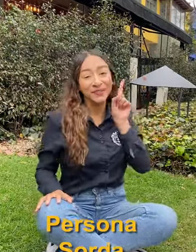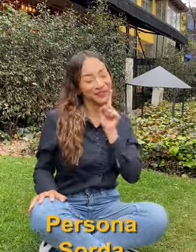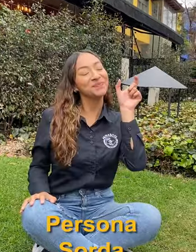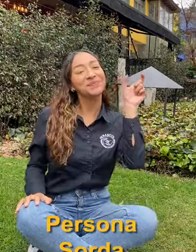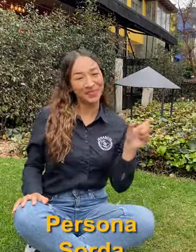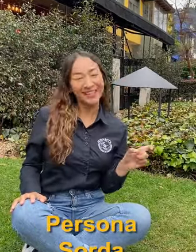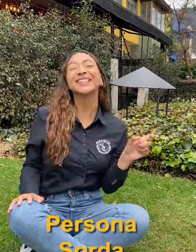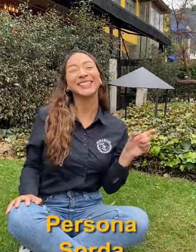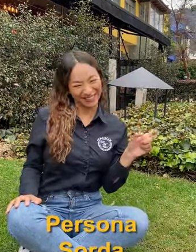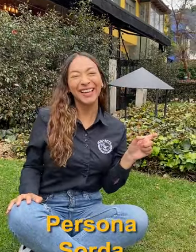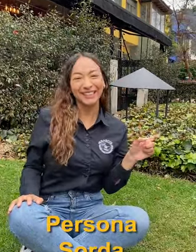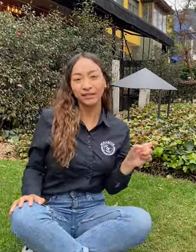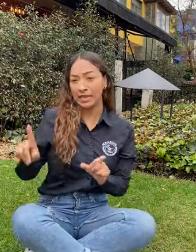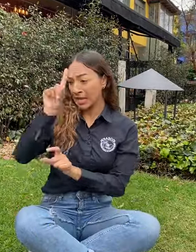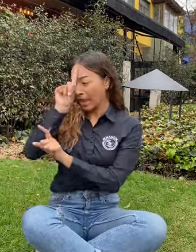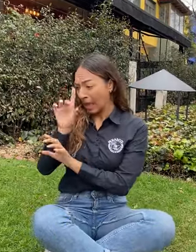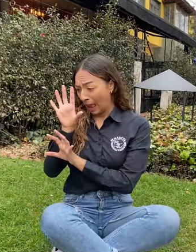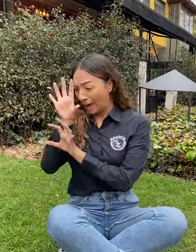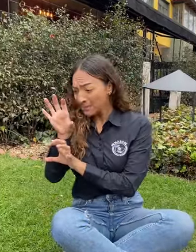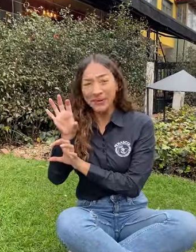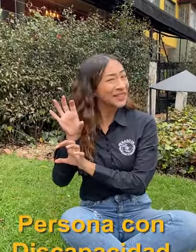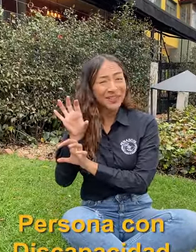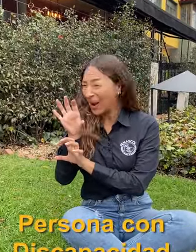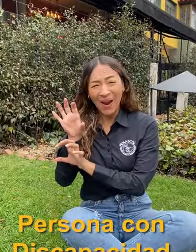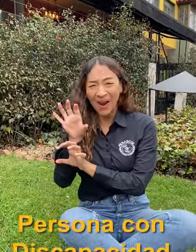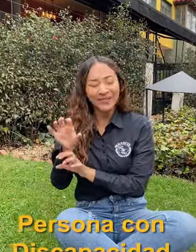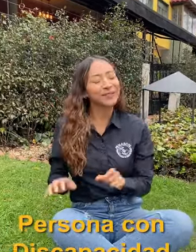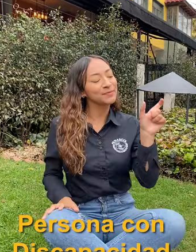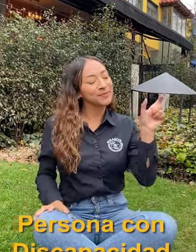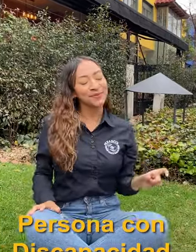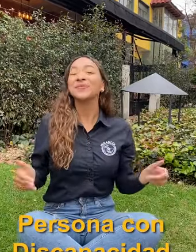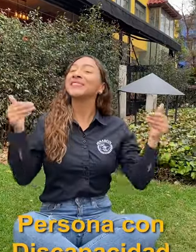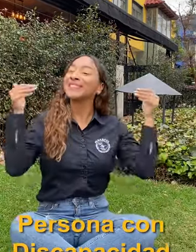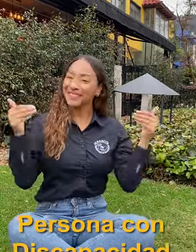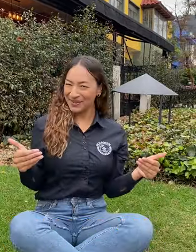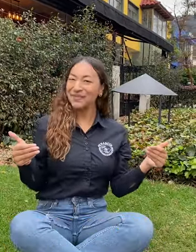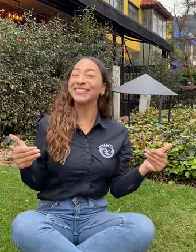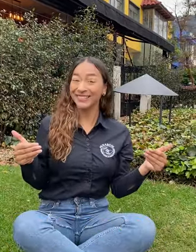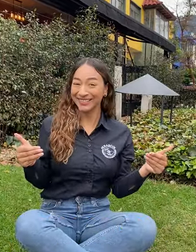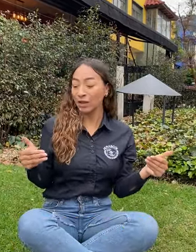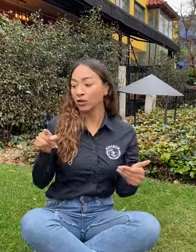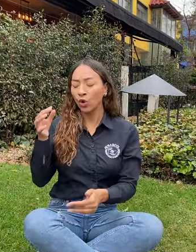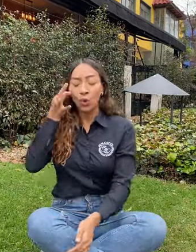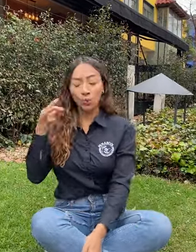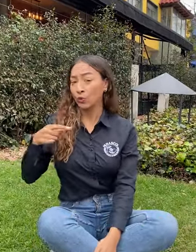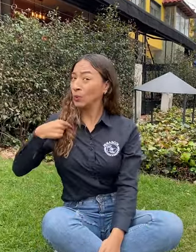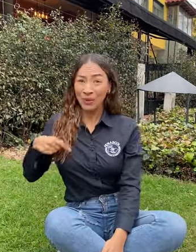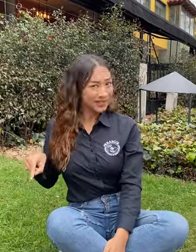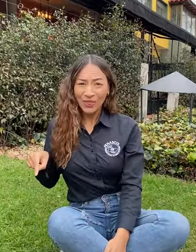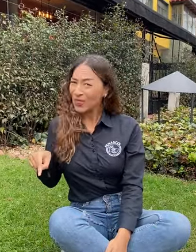¿Persona sorda? Sí. ¿Discapacitado? No. ¿Persona con discapacidad? Sí. ¿No oyente?